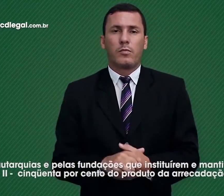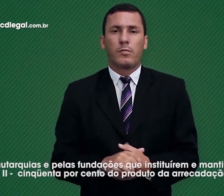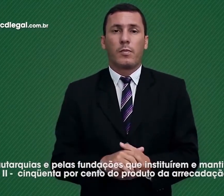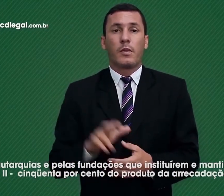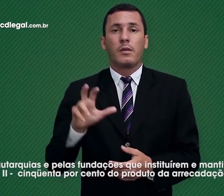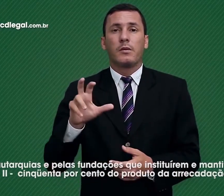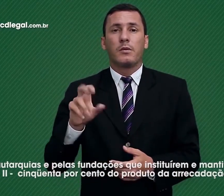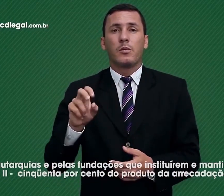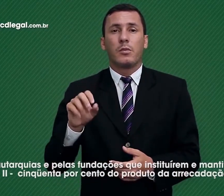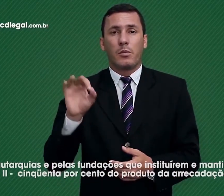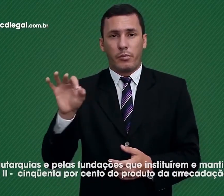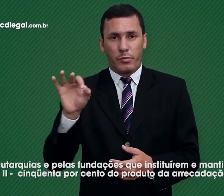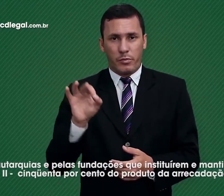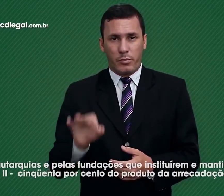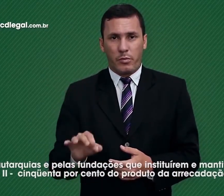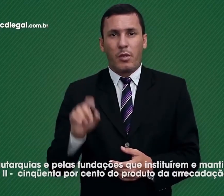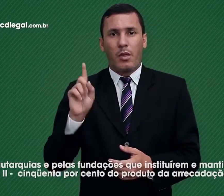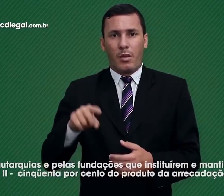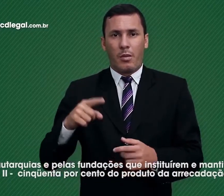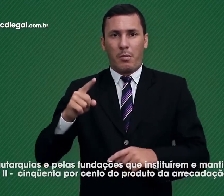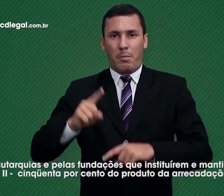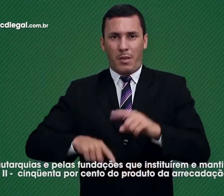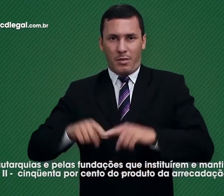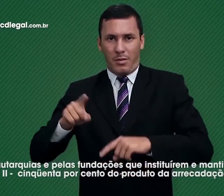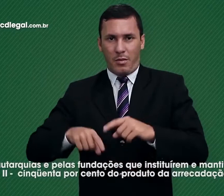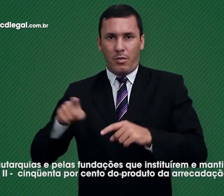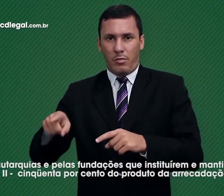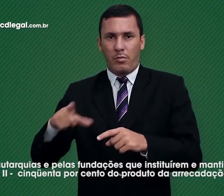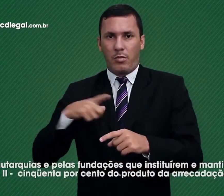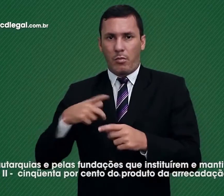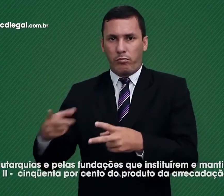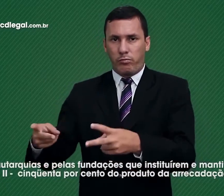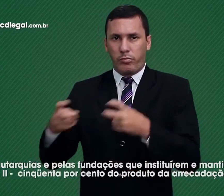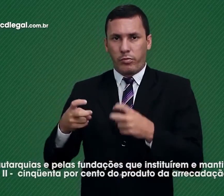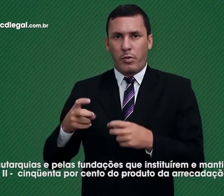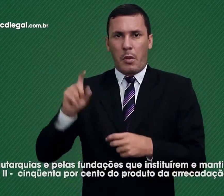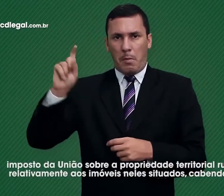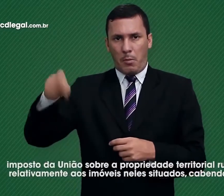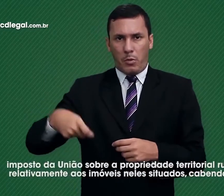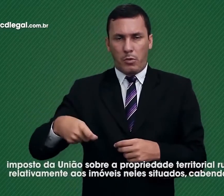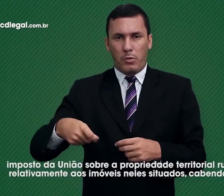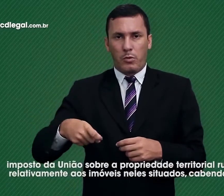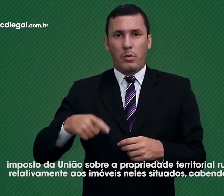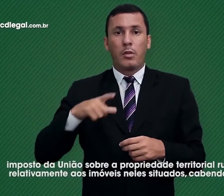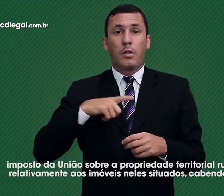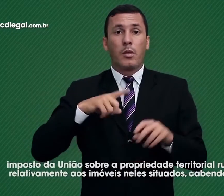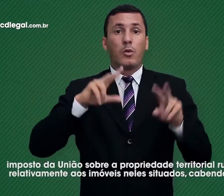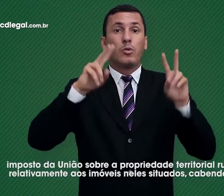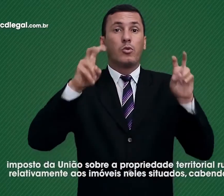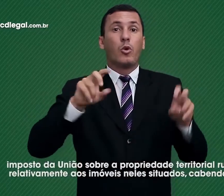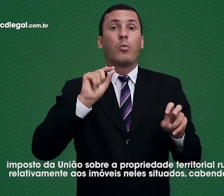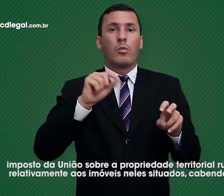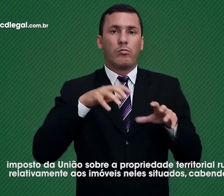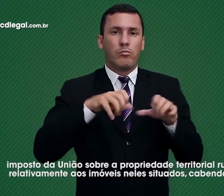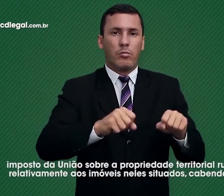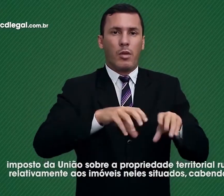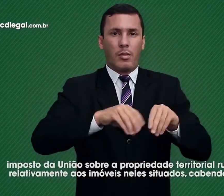2. 50% do produto da arrecadação do imposto da União sobre a propriedade